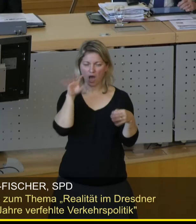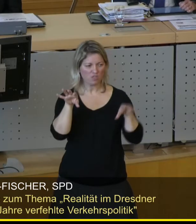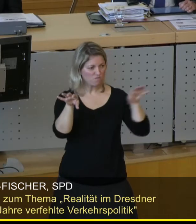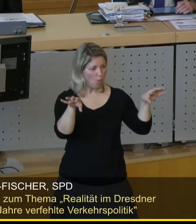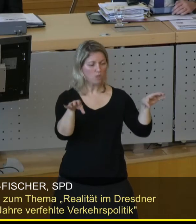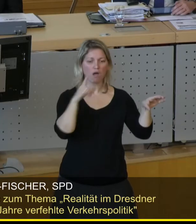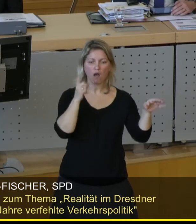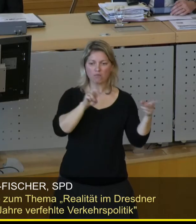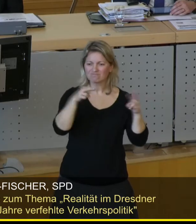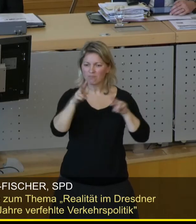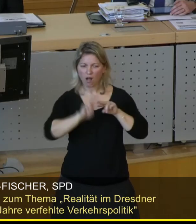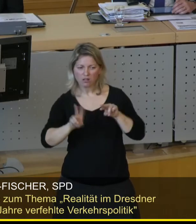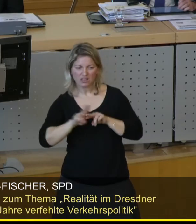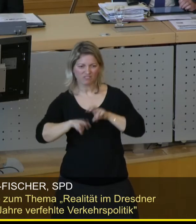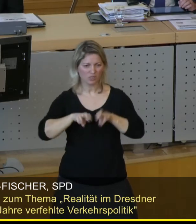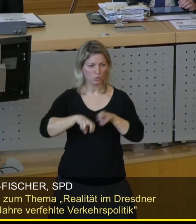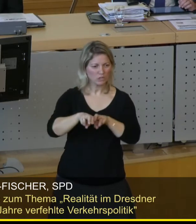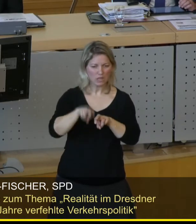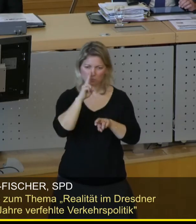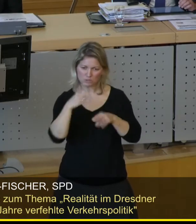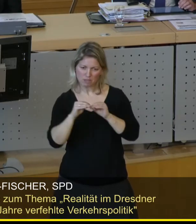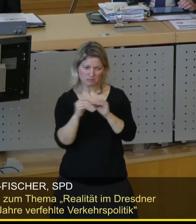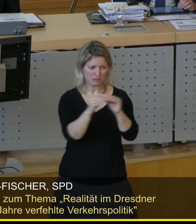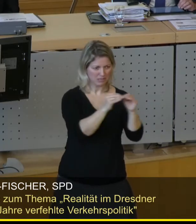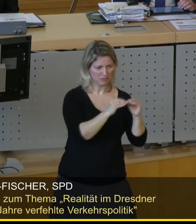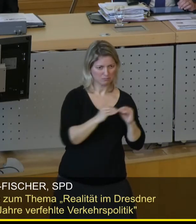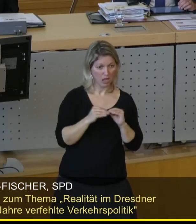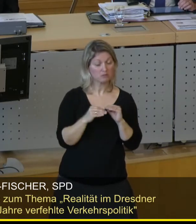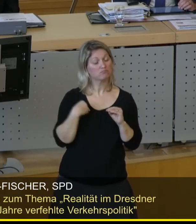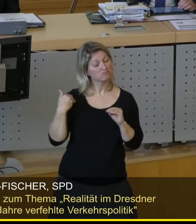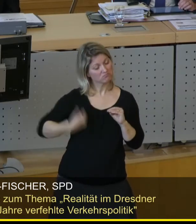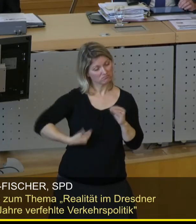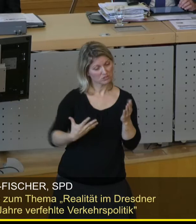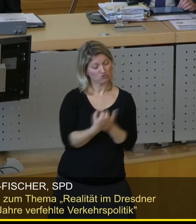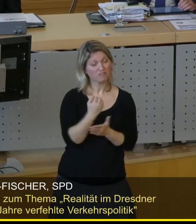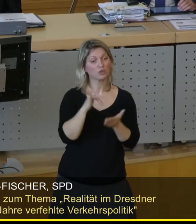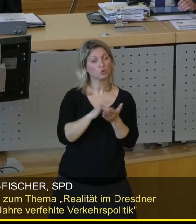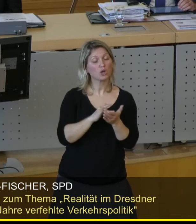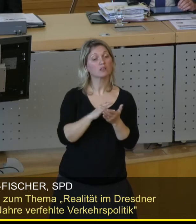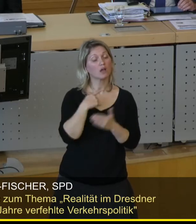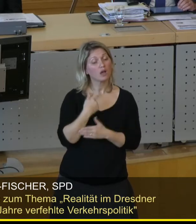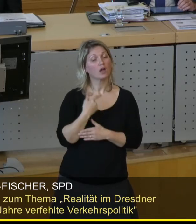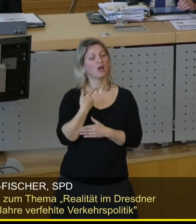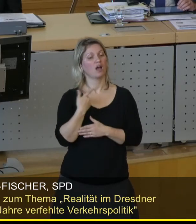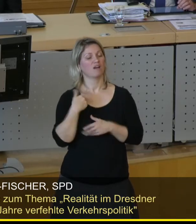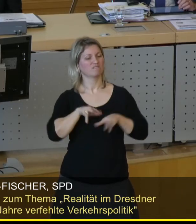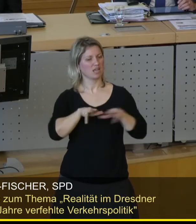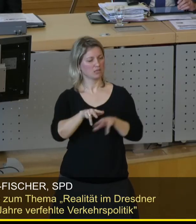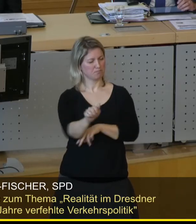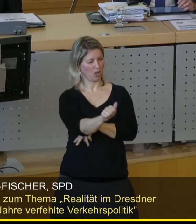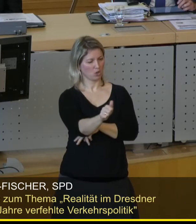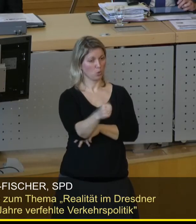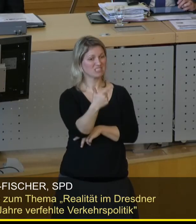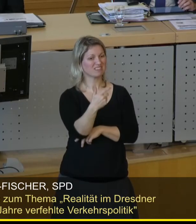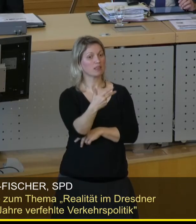alternativen Nutzungen in Einklang zu bringen. Und das ist uns gelungen, weil wir mit der Verkehrsprognose 2030, die übrigens den